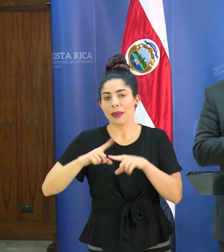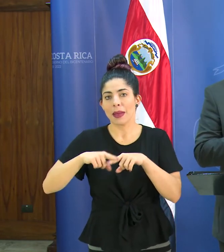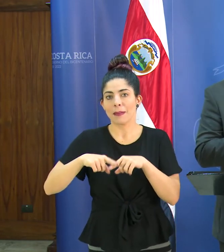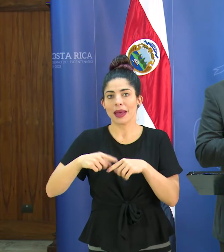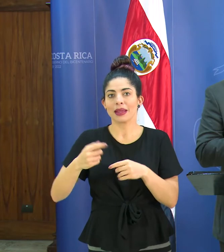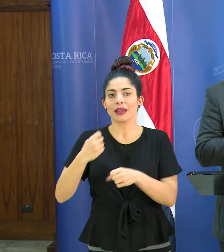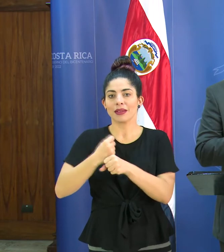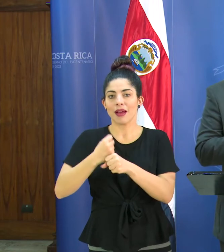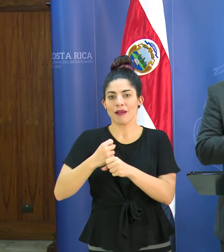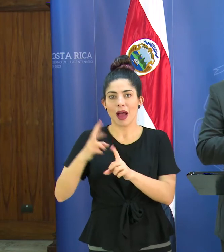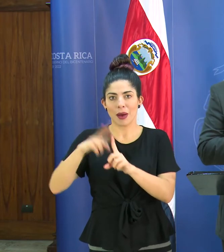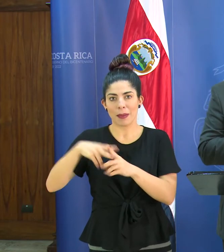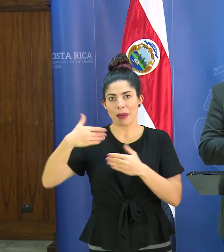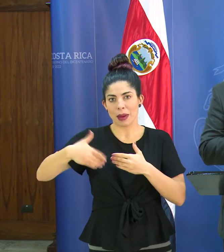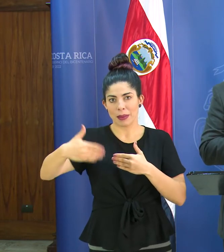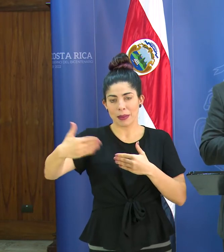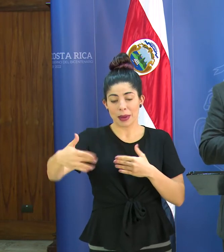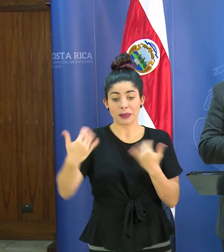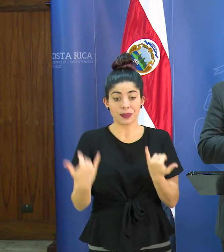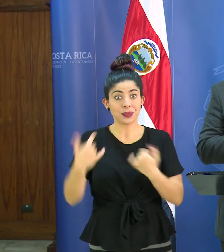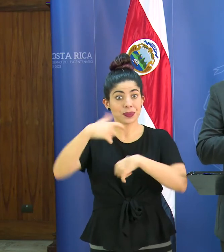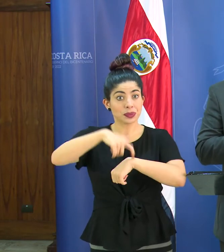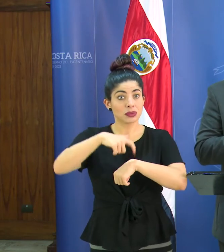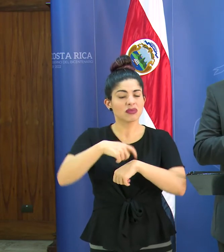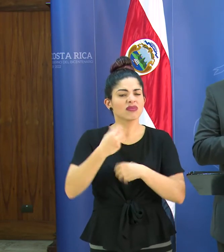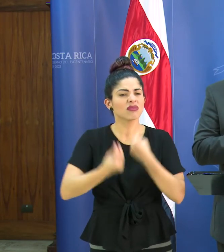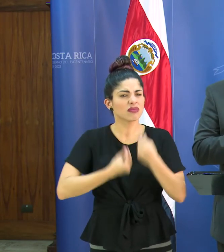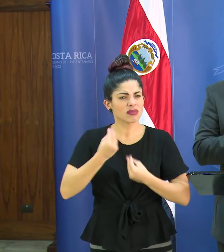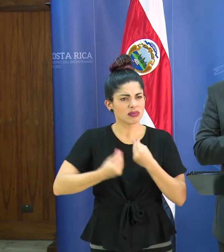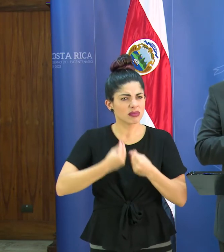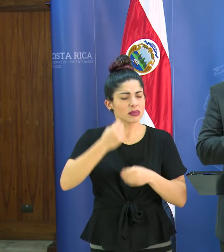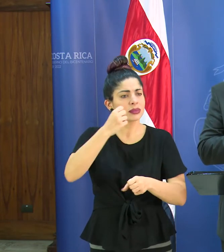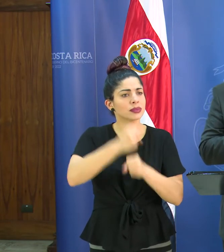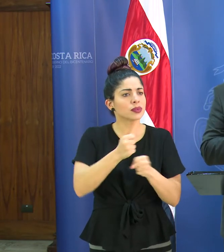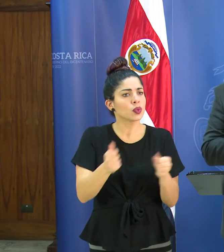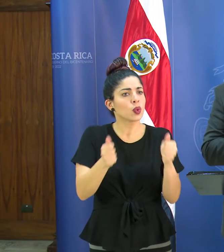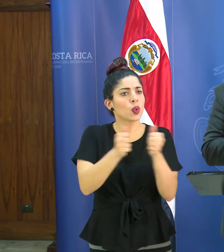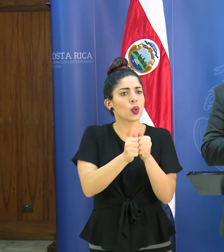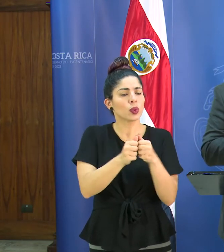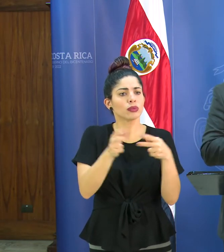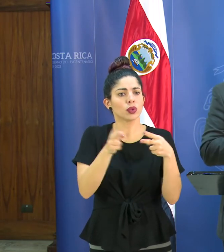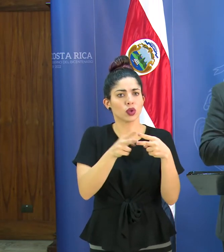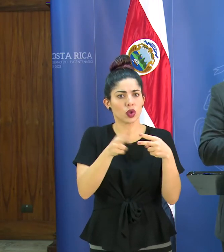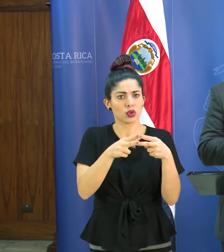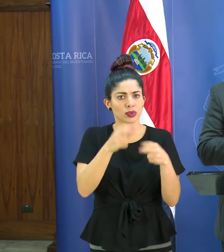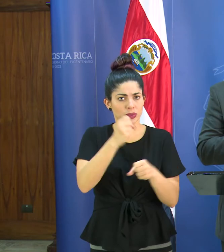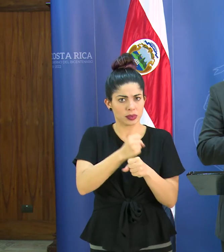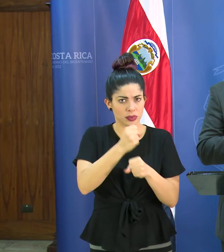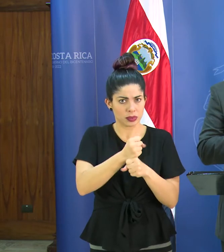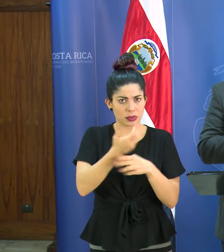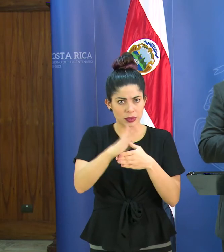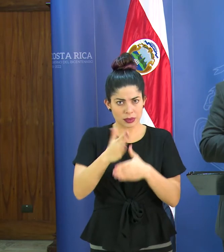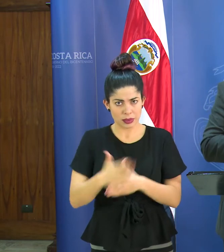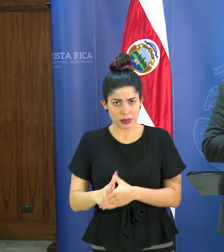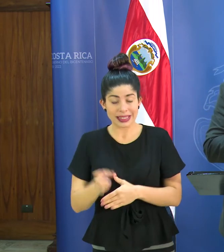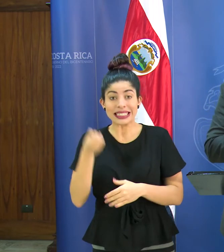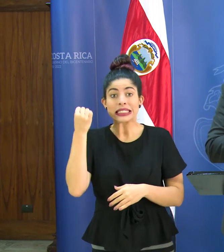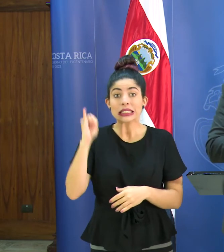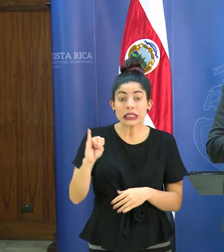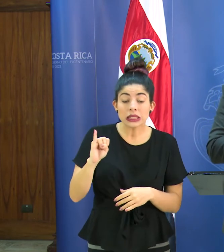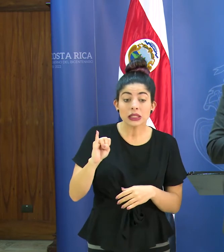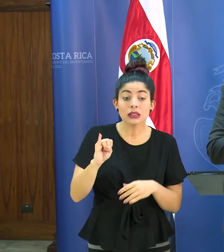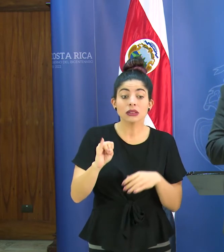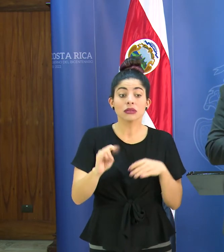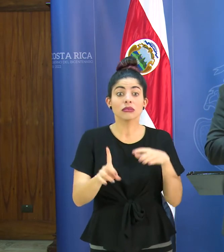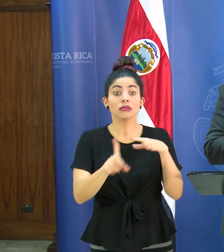los periodos operacionales en esta fase estamos trabajando con dos periodos operacionales si llegáramos a tener